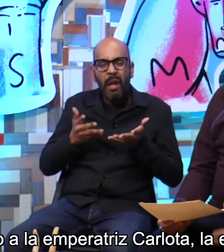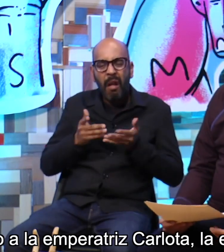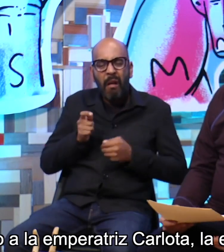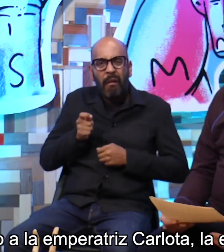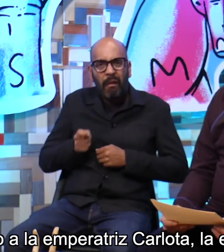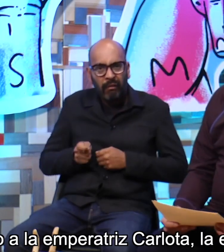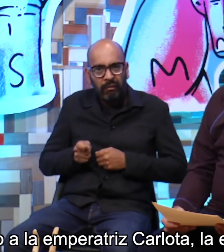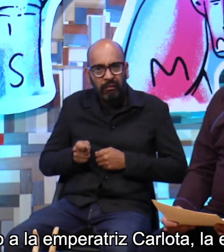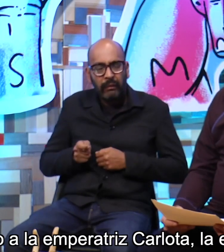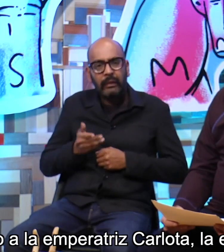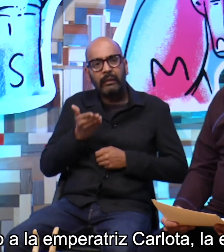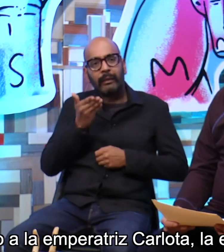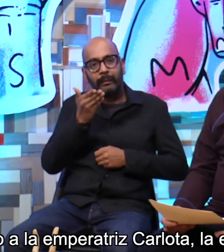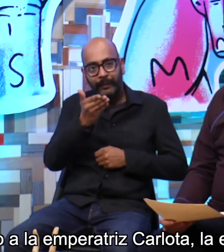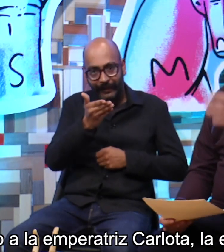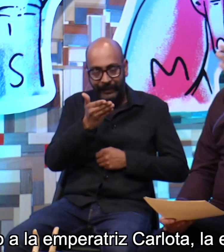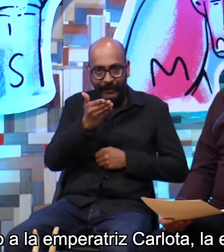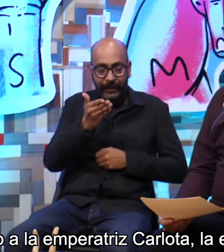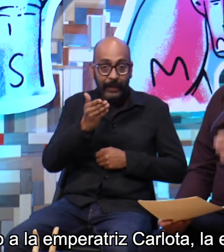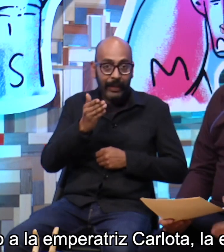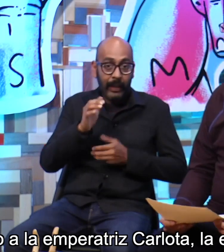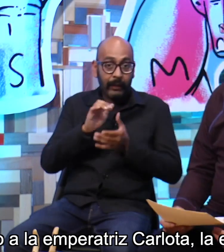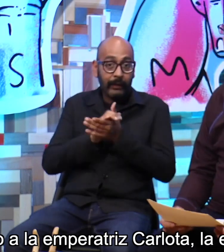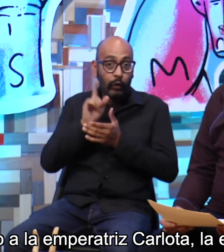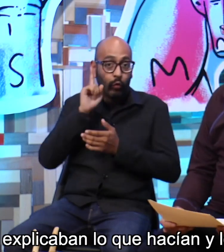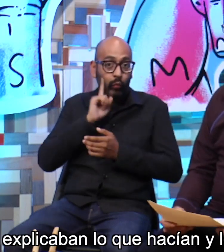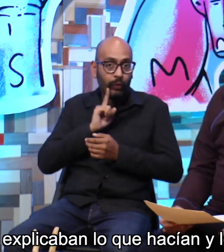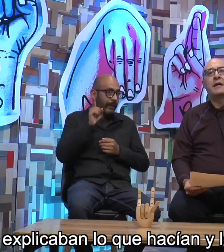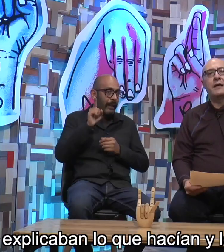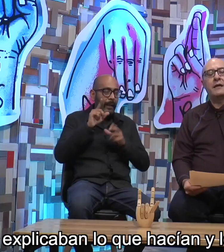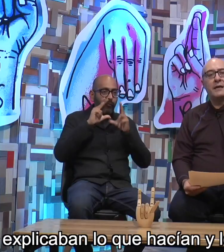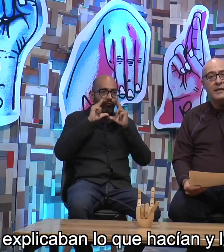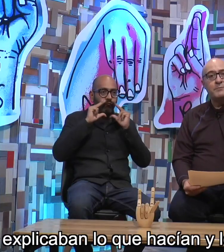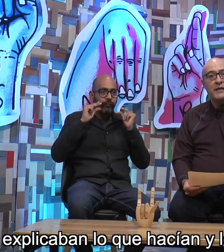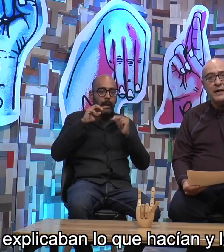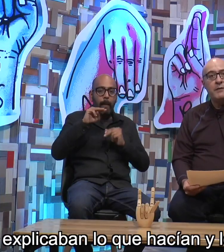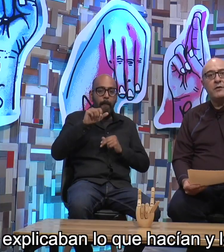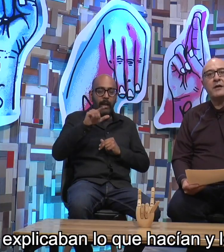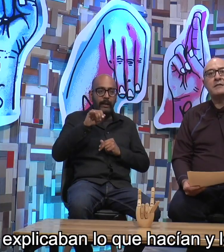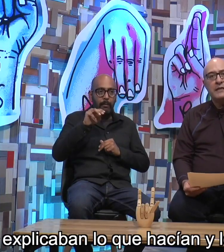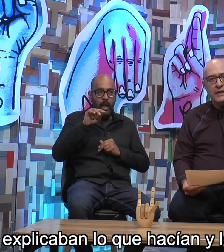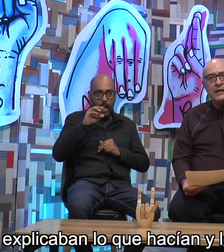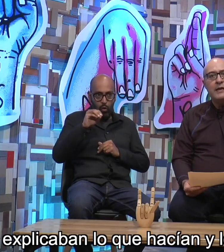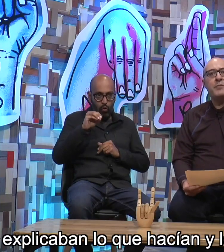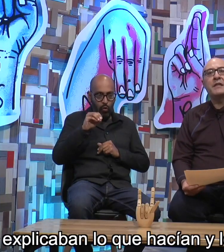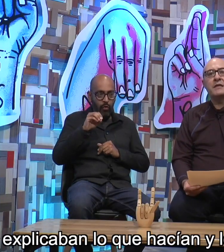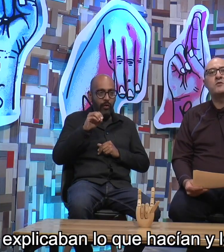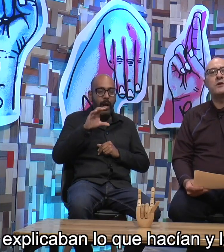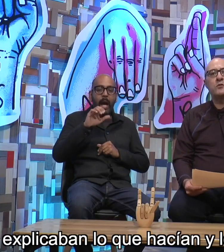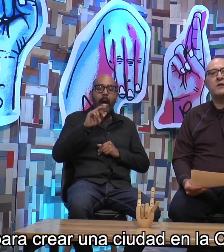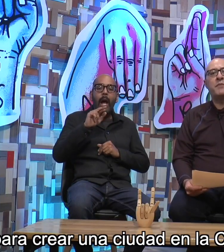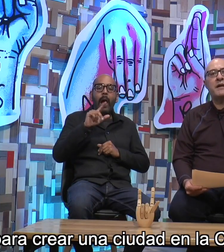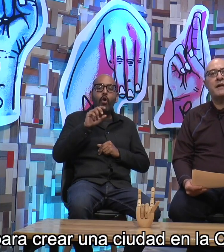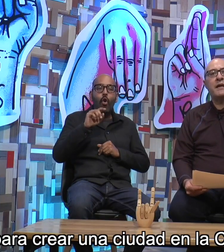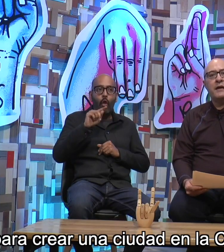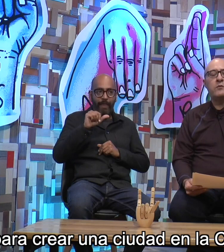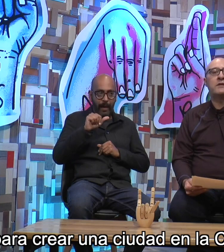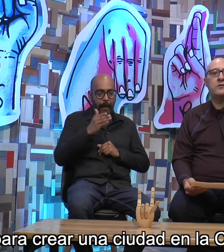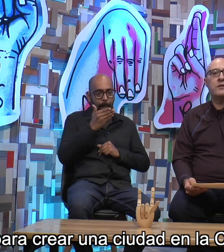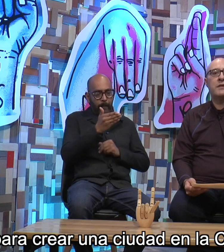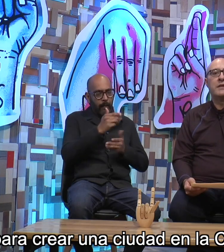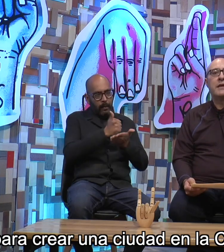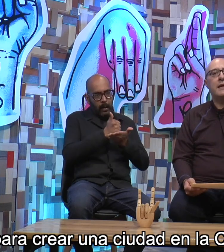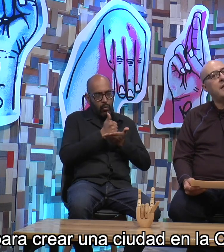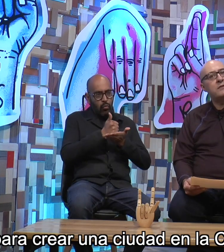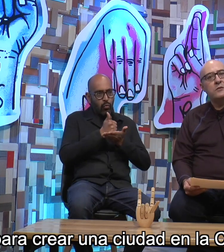incluso a la emperatriz Carlota, la esposa de Maximiliano, le explicaban lo que hacían y le pedían su ayuda para crear